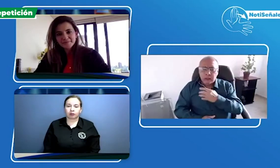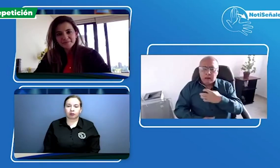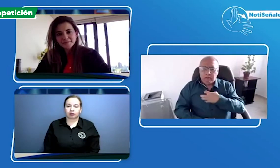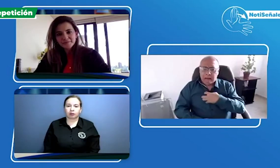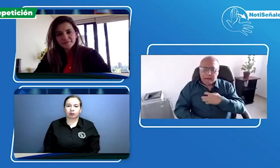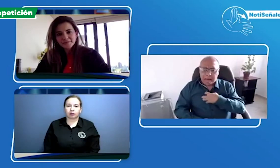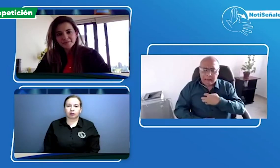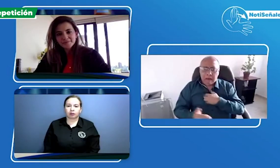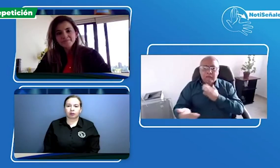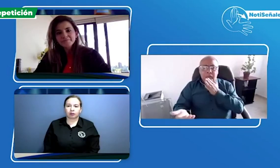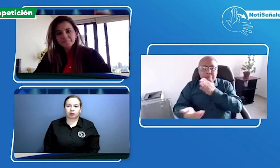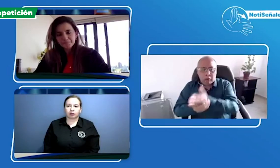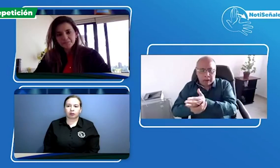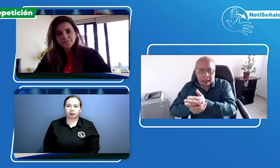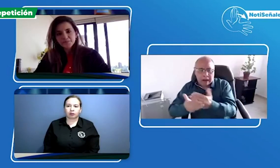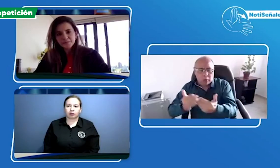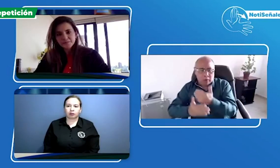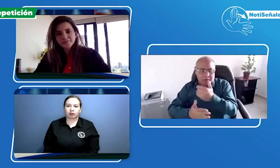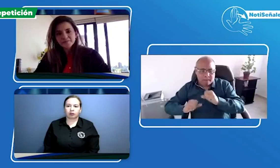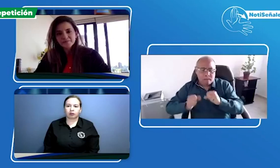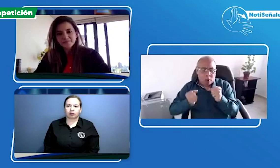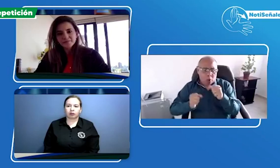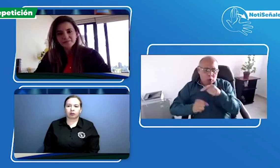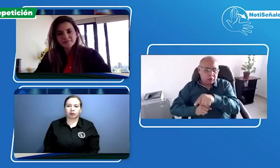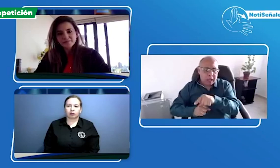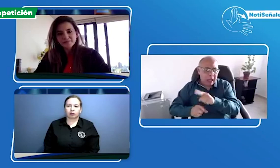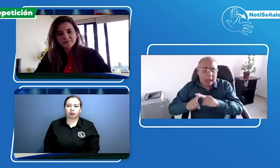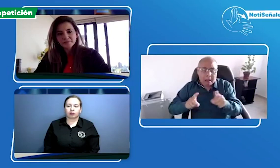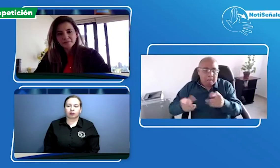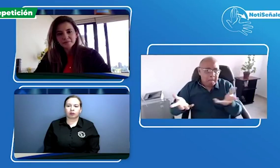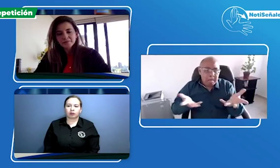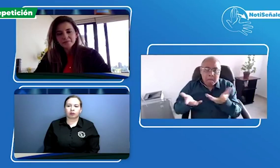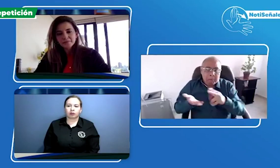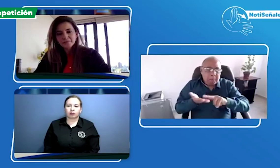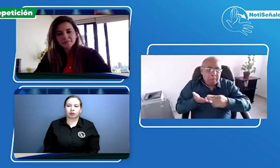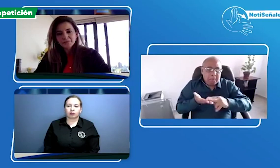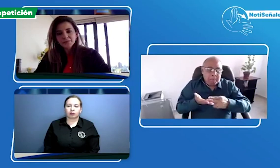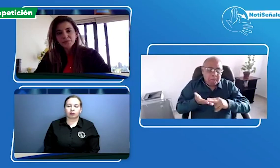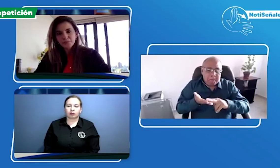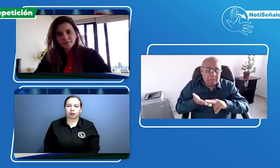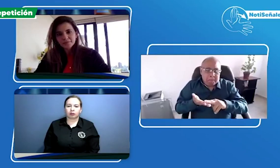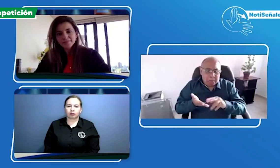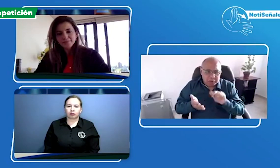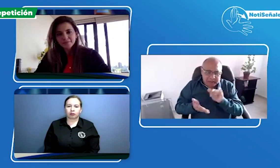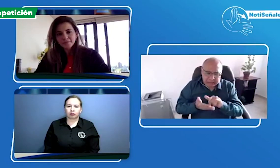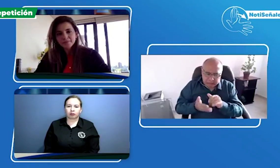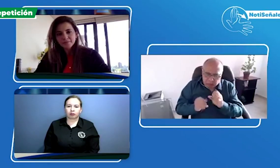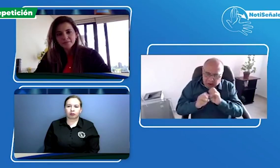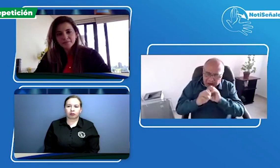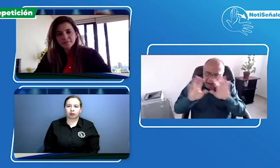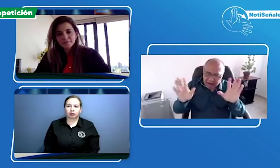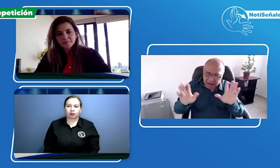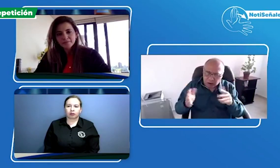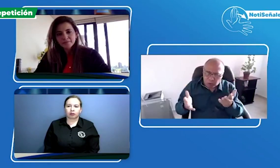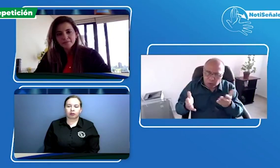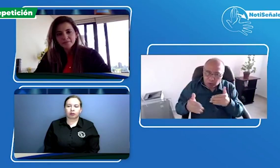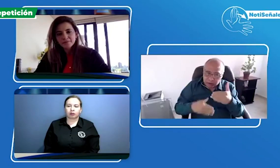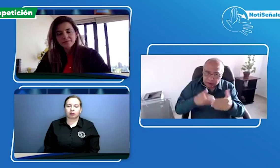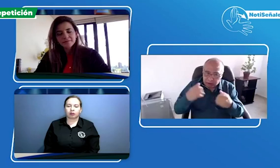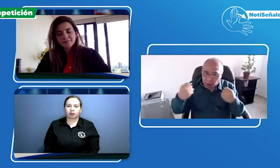recibimos hace poco nos comentó una persona sorda que se acercó a un punto de atención de nueva pero resulta que no contaba con el